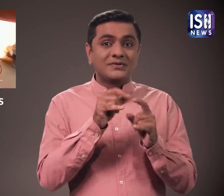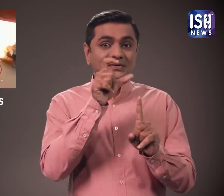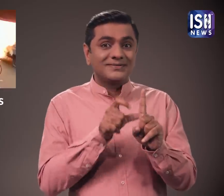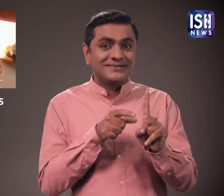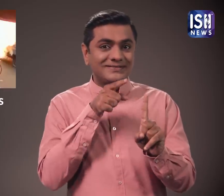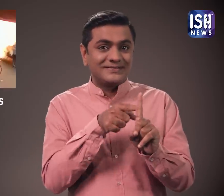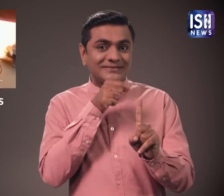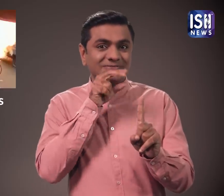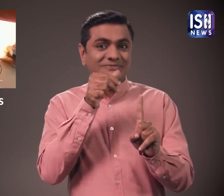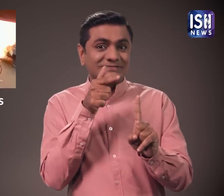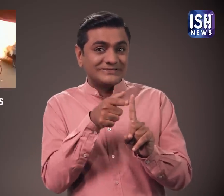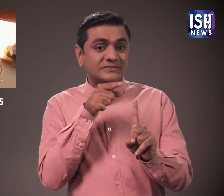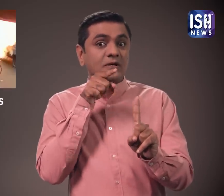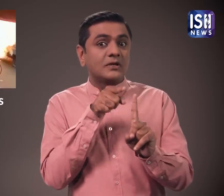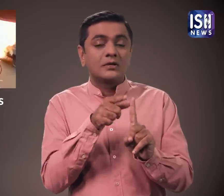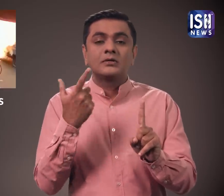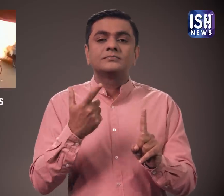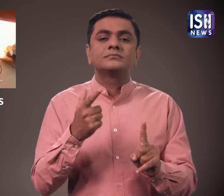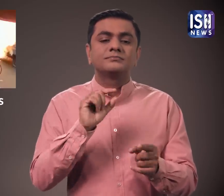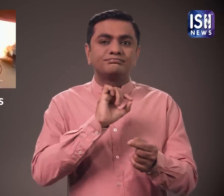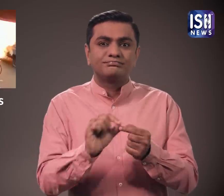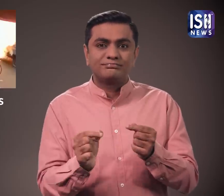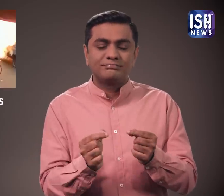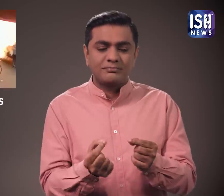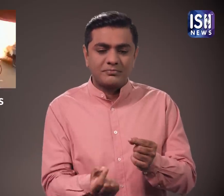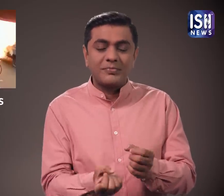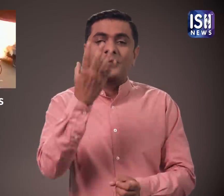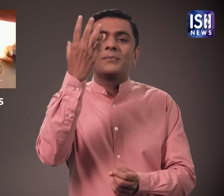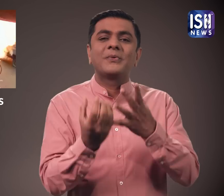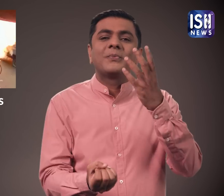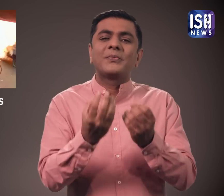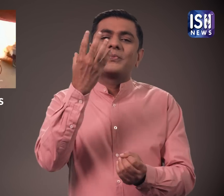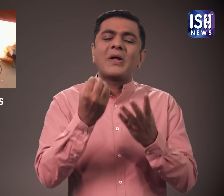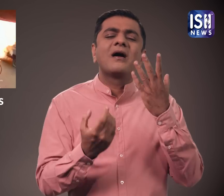दुकानों से अटी, पड़ी, सड़क पर आतिशबाजी जलाने की जिम्मेदारी सल्मान की थी